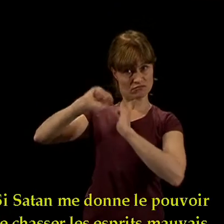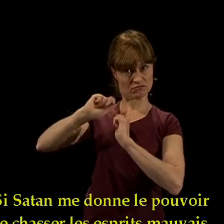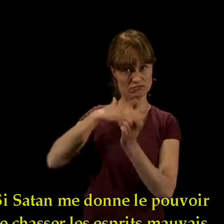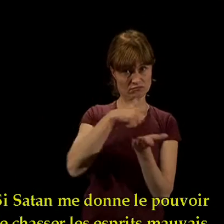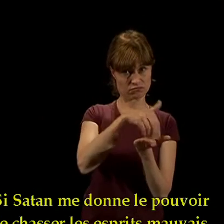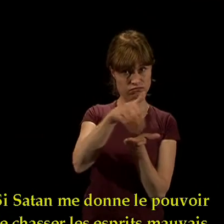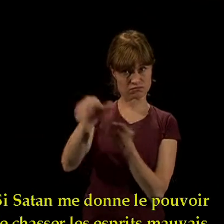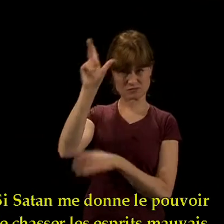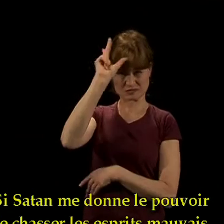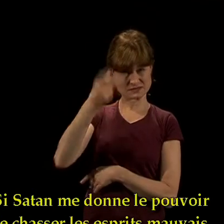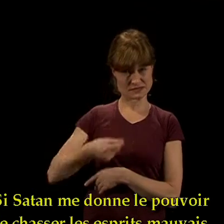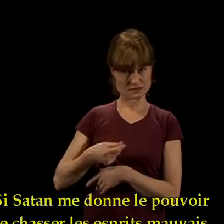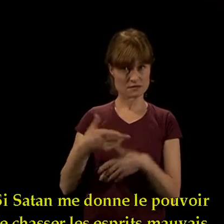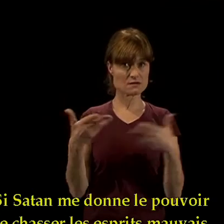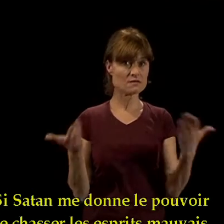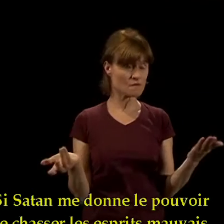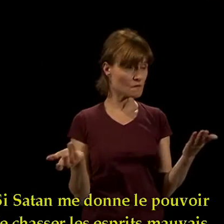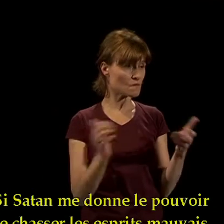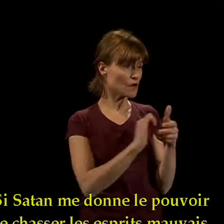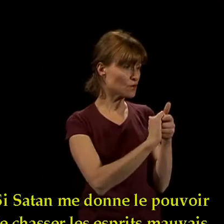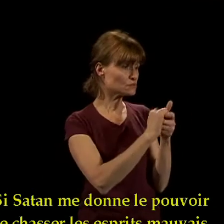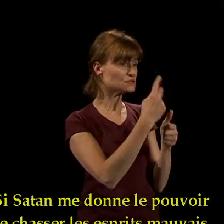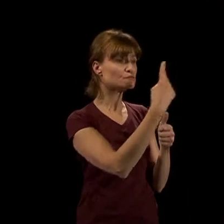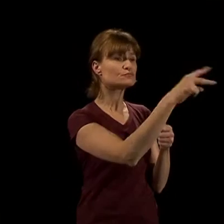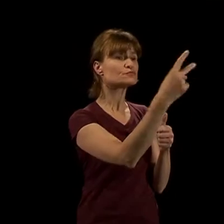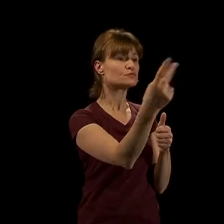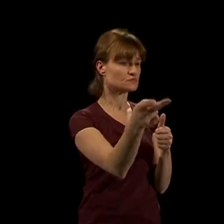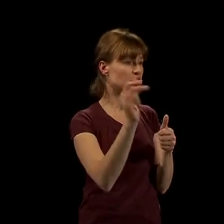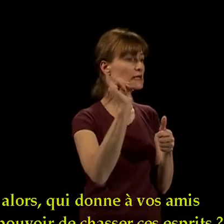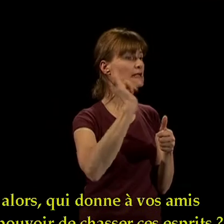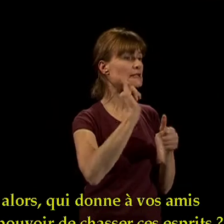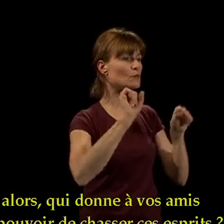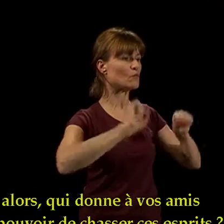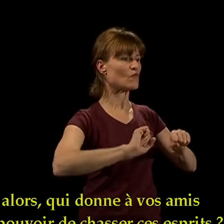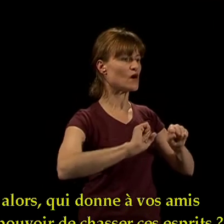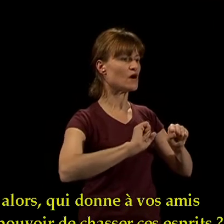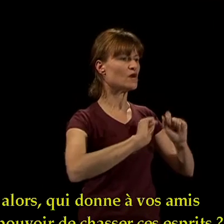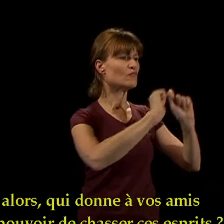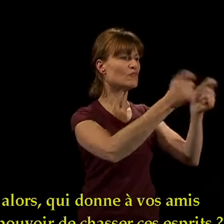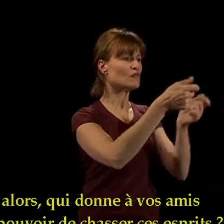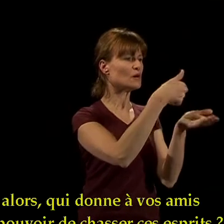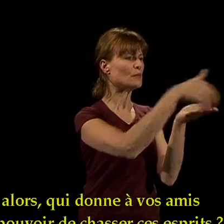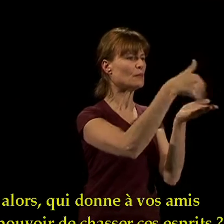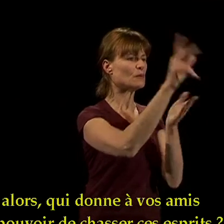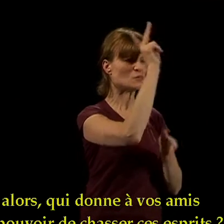de chasser les esprits mauvais, alors qui donne à vos amis le pouvoir de chasser ses esprits ?